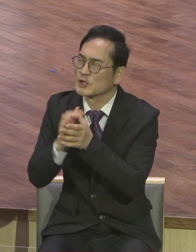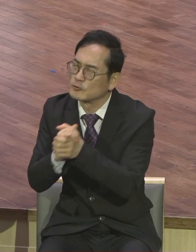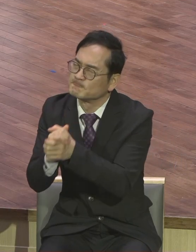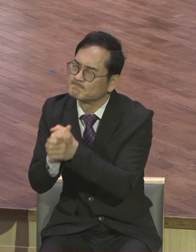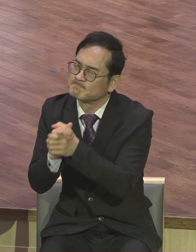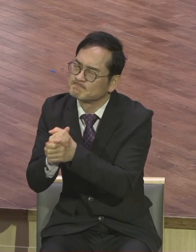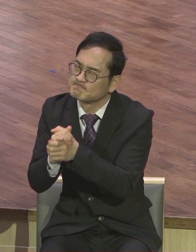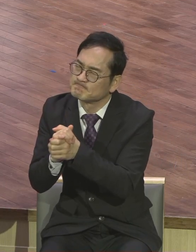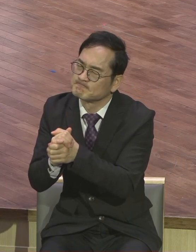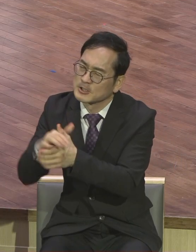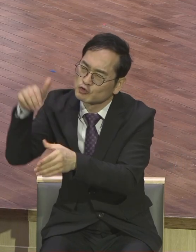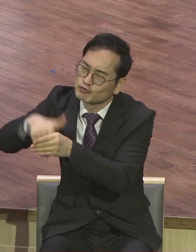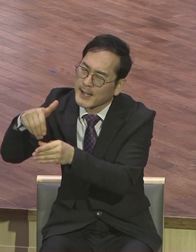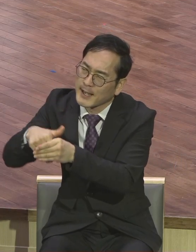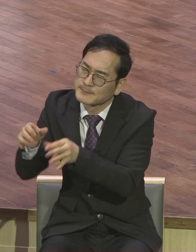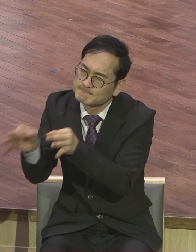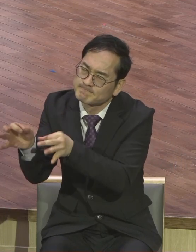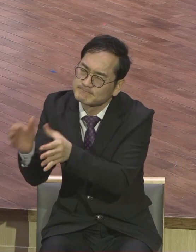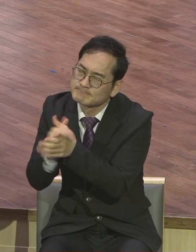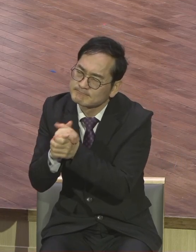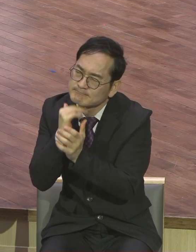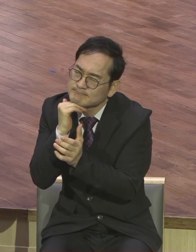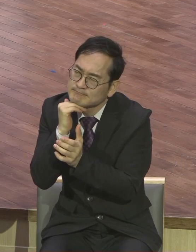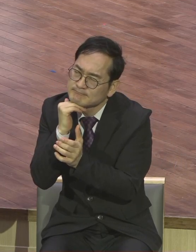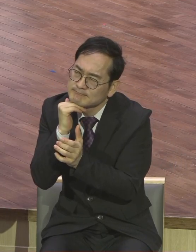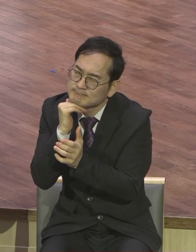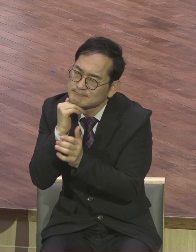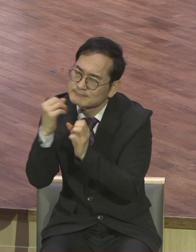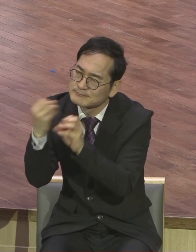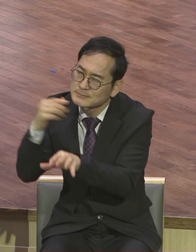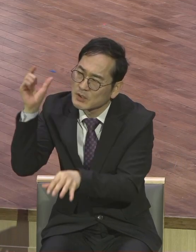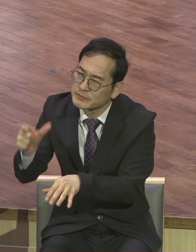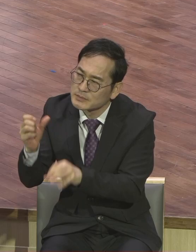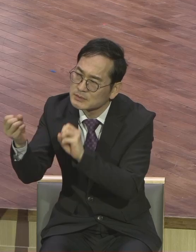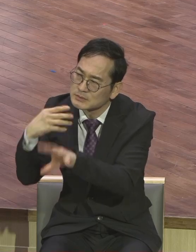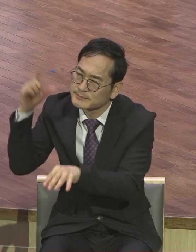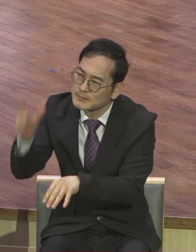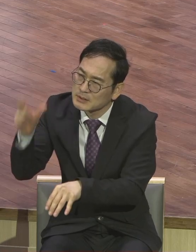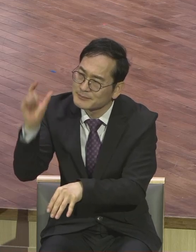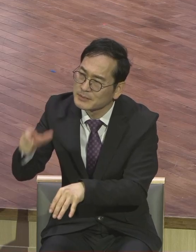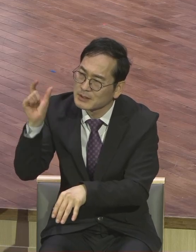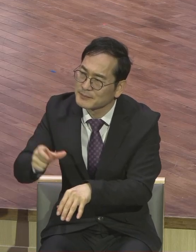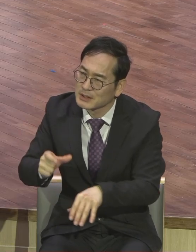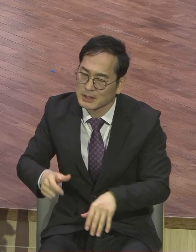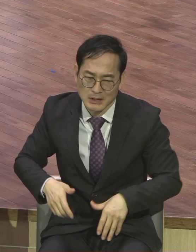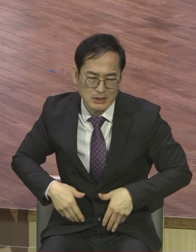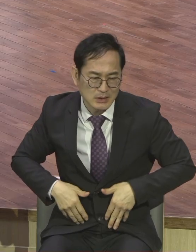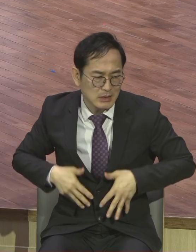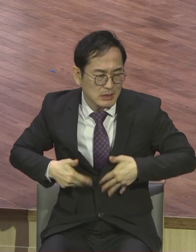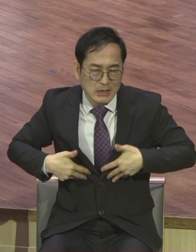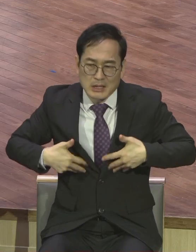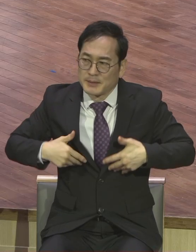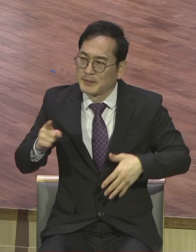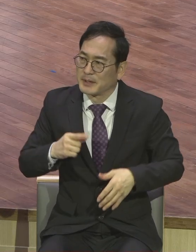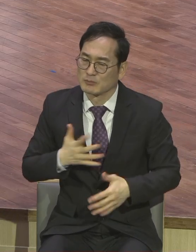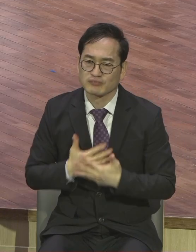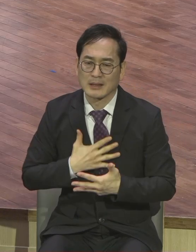조급해하는 습성이 있어요 단기간 내에 영적 조급증에 빠지면 안 돼요 빌리포스 일장기를 보면